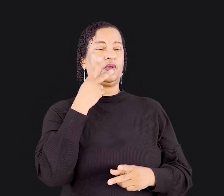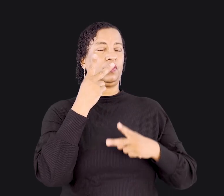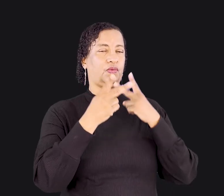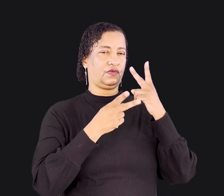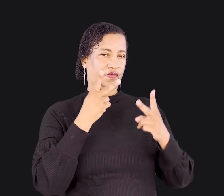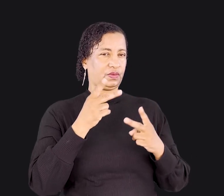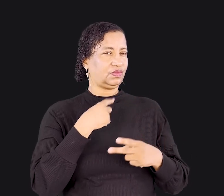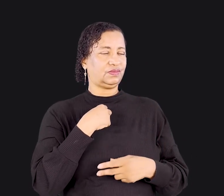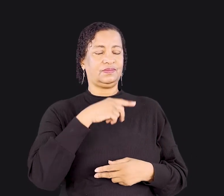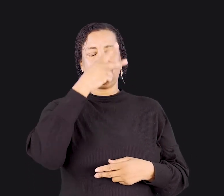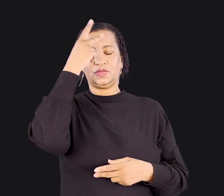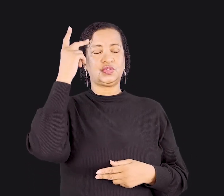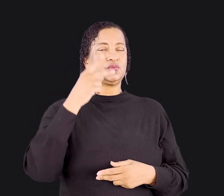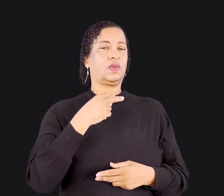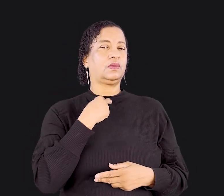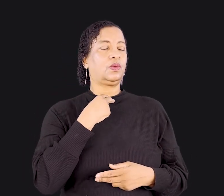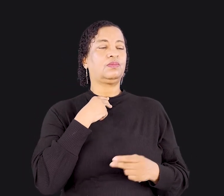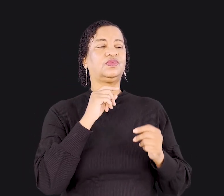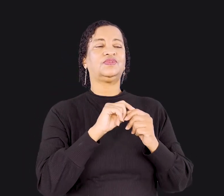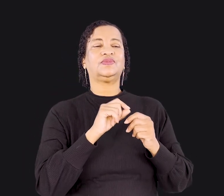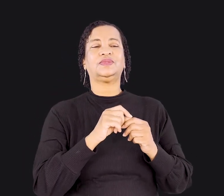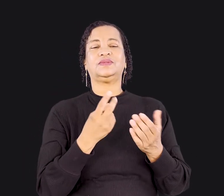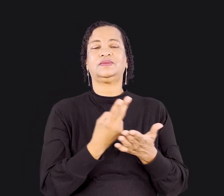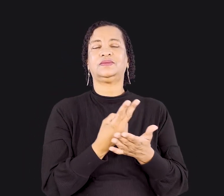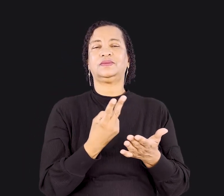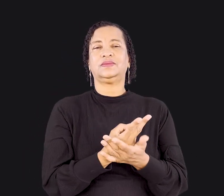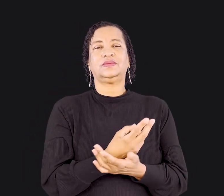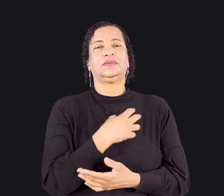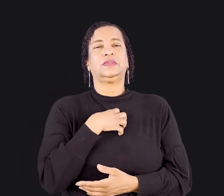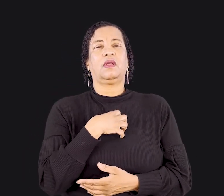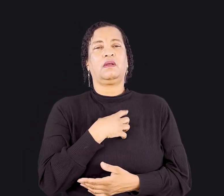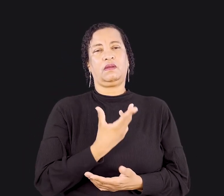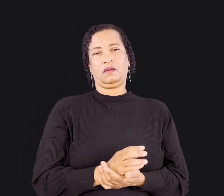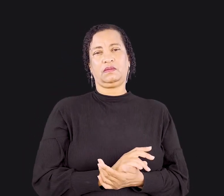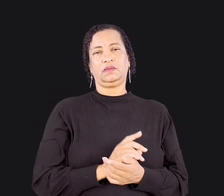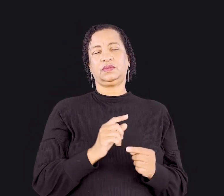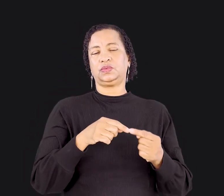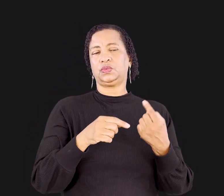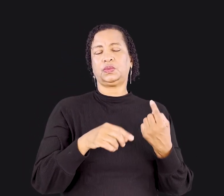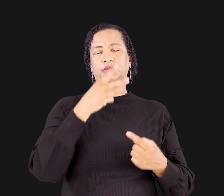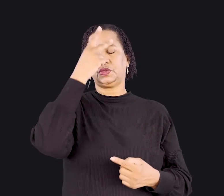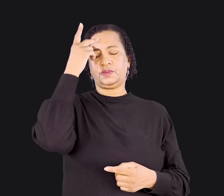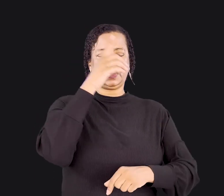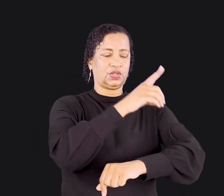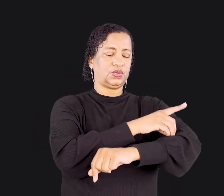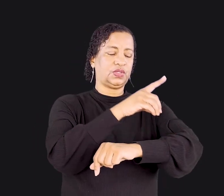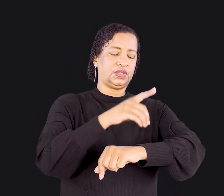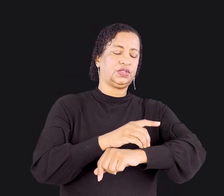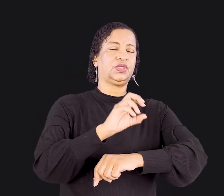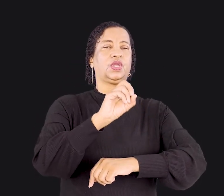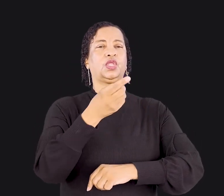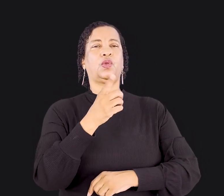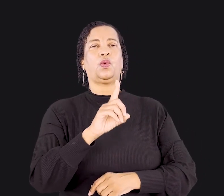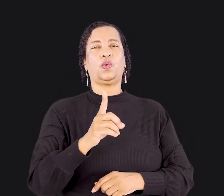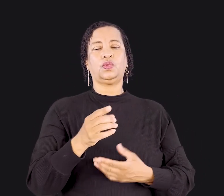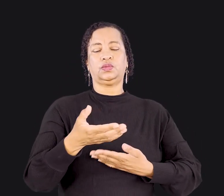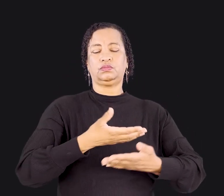tomar a Santa Ceia de maneira inapropriada. Não tem nada a ver com a pessoa ser digna ou indigna de participar da